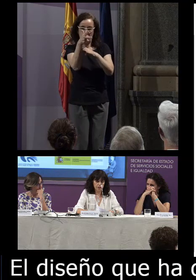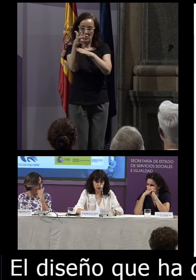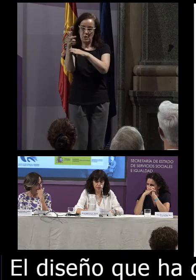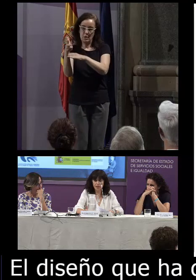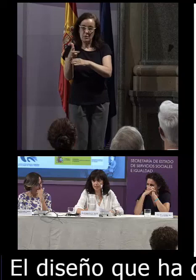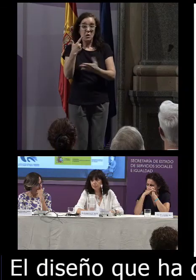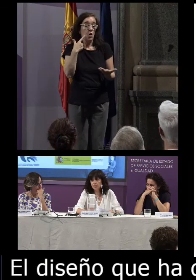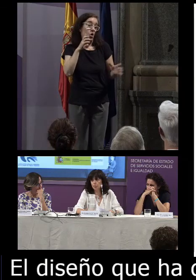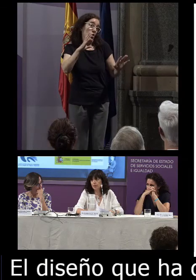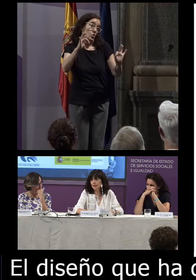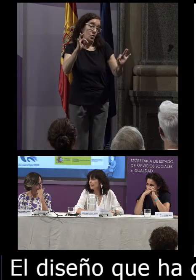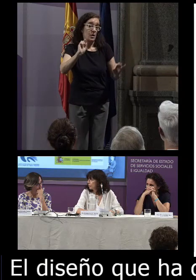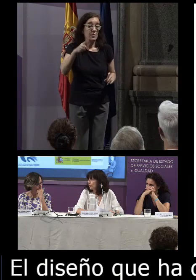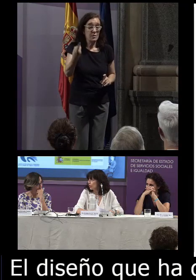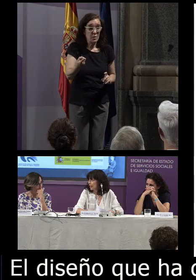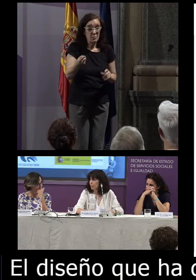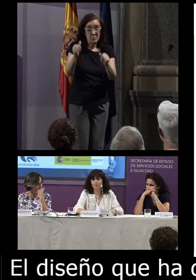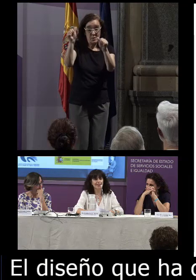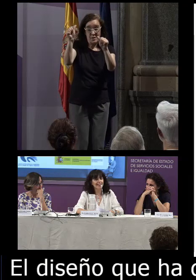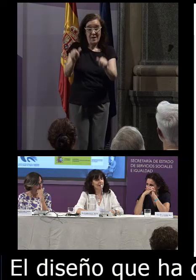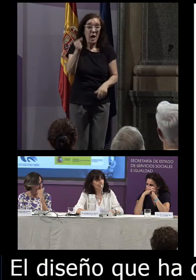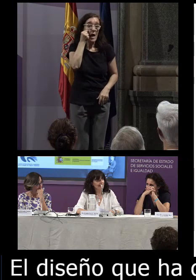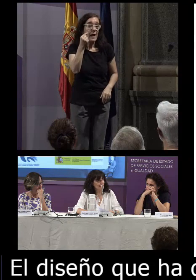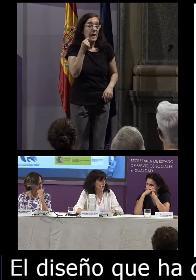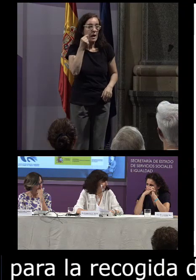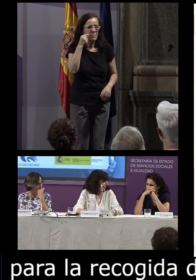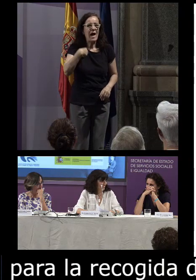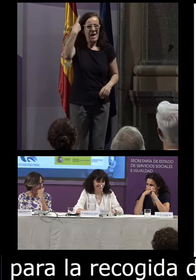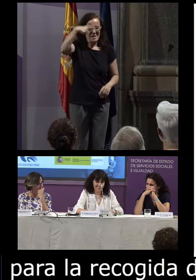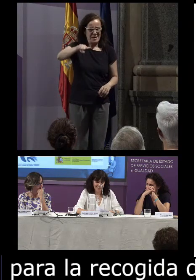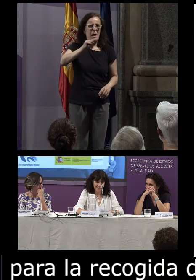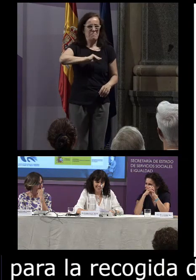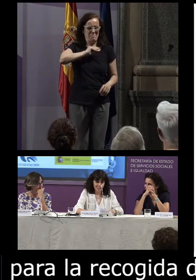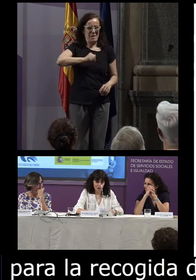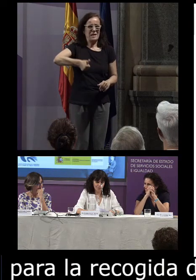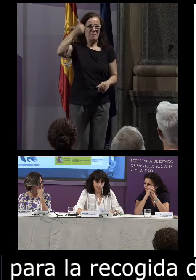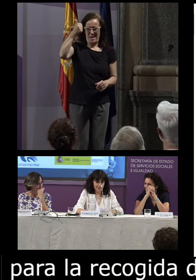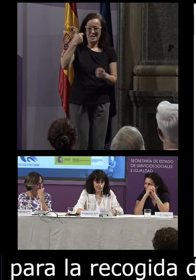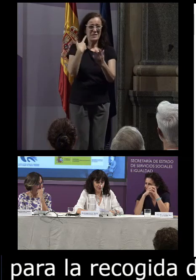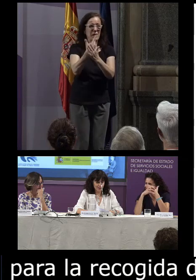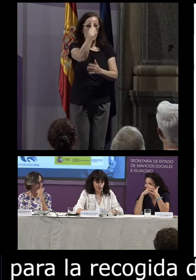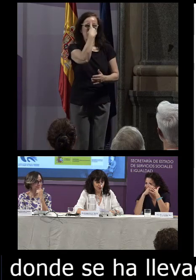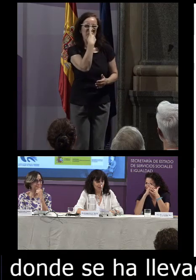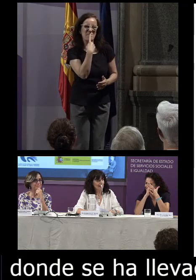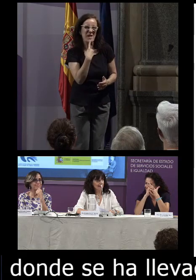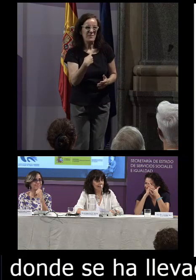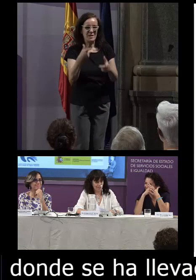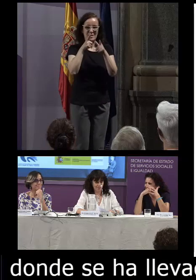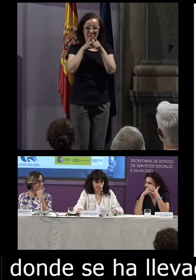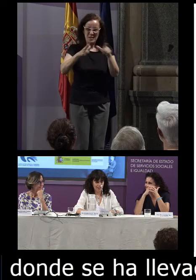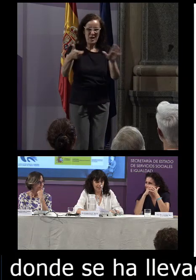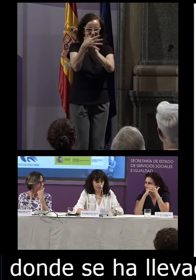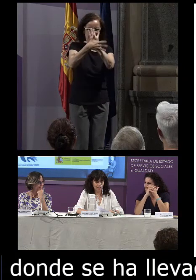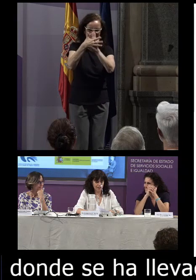y obviamente después de la intervención de Gema sé bastante más los perfiles lingüísticos de los signantes